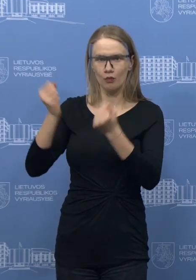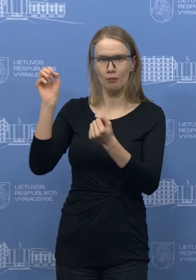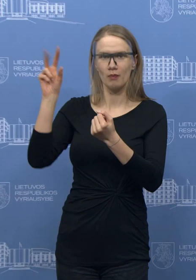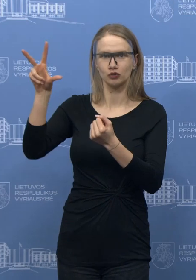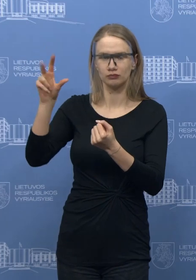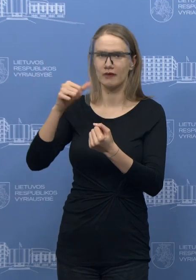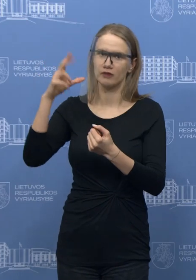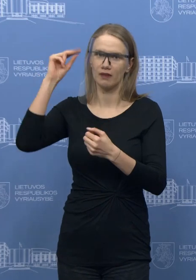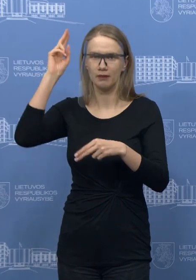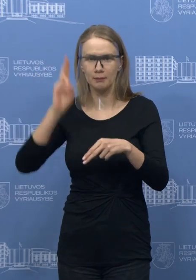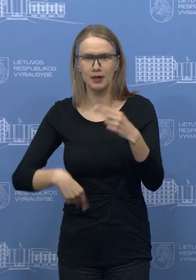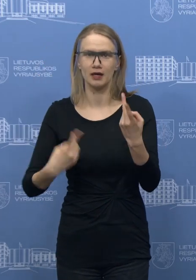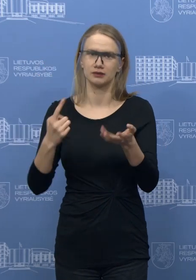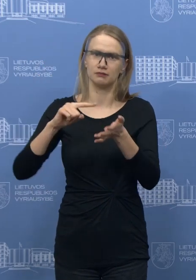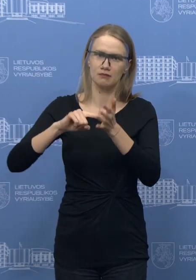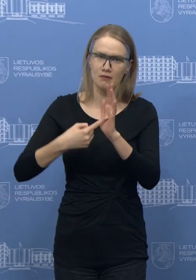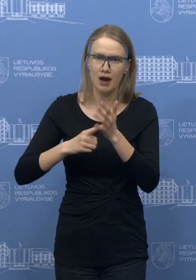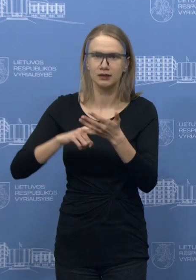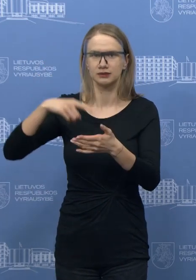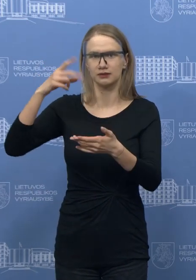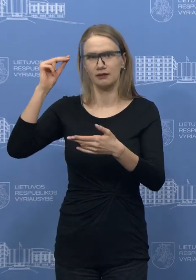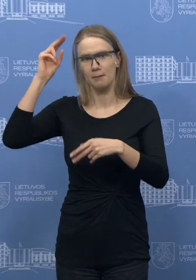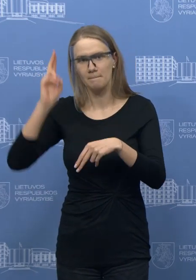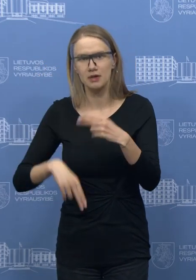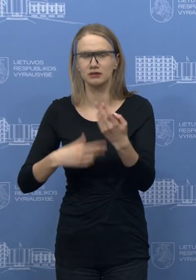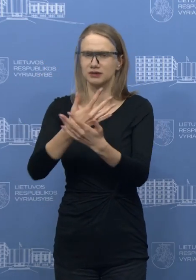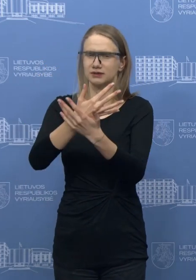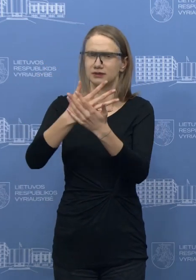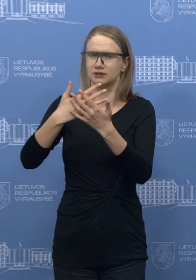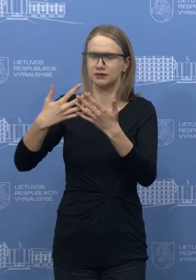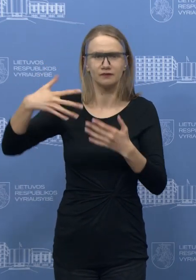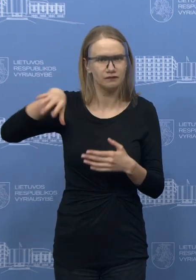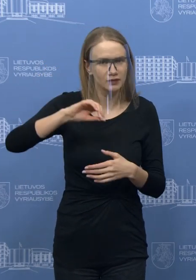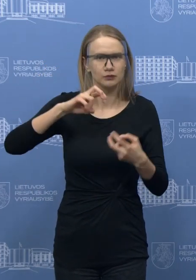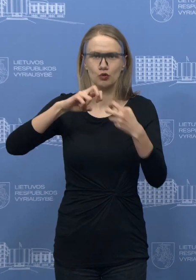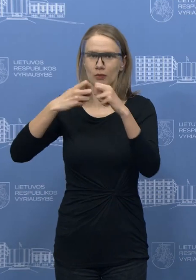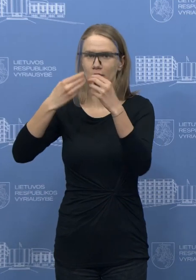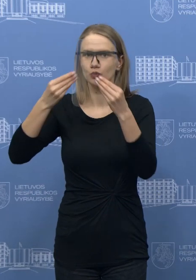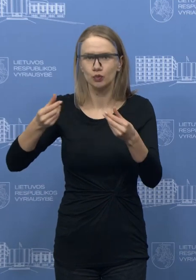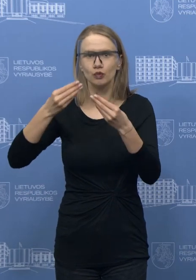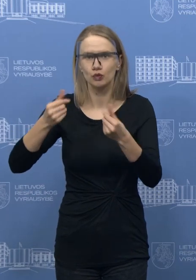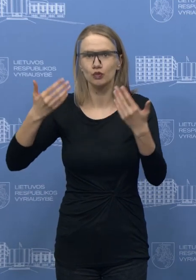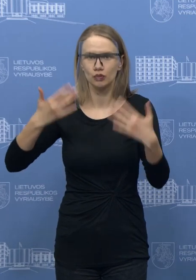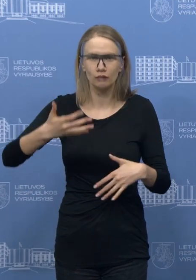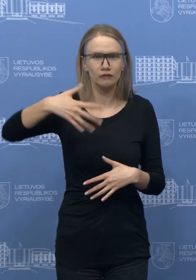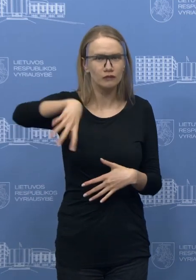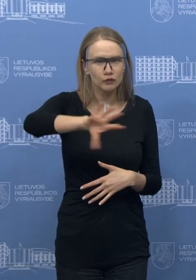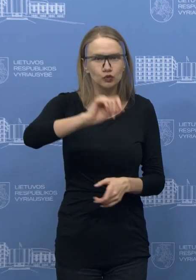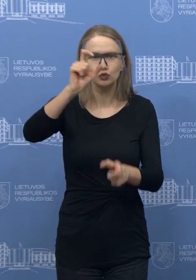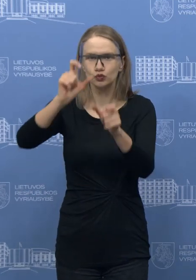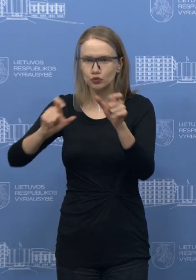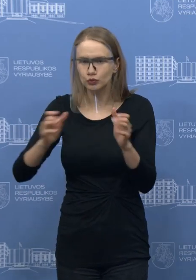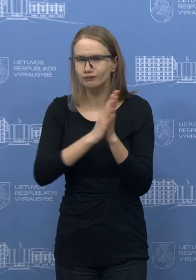pasibaigęs asmens dokumentų, egzaminų regitorėje, yra visi klausybai, jis priesti reikia tik dabar vieno iš jūsų, iš visų gyventų,